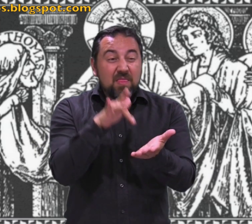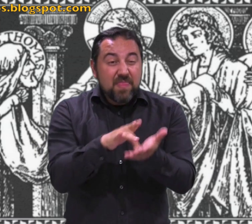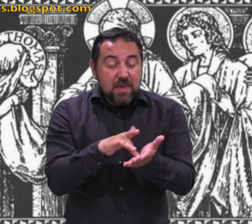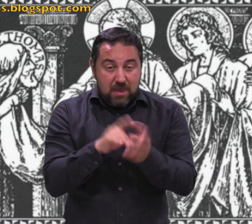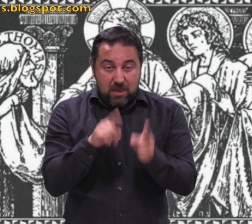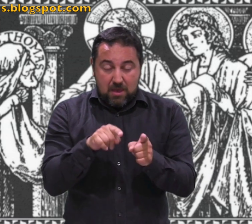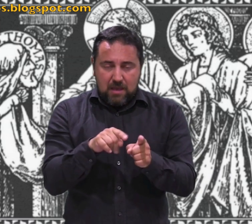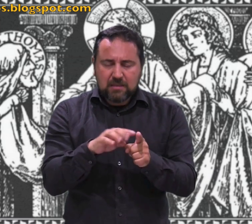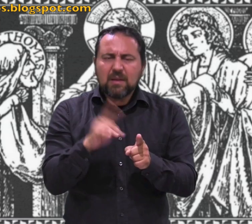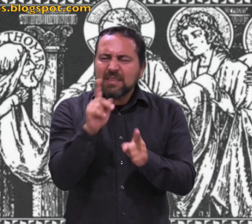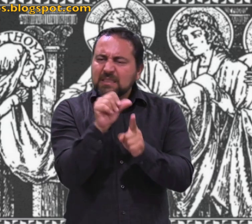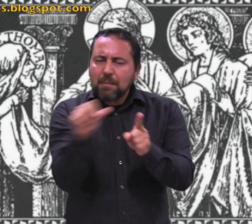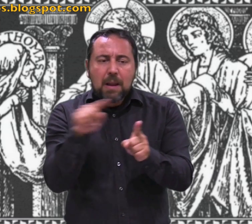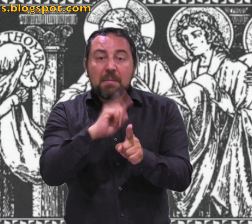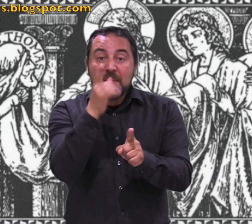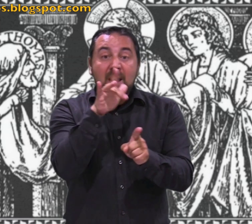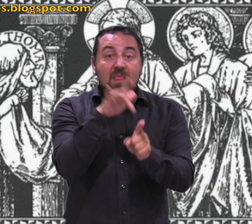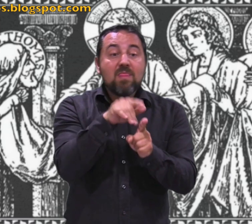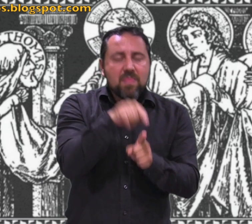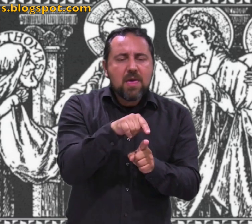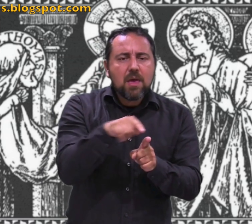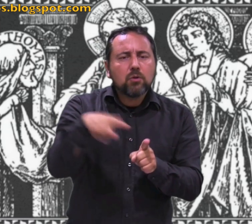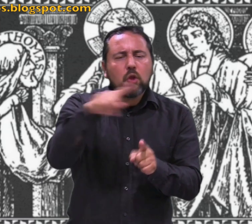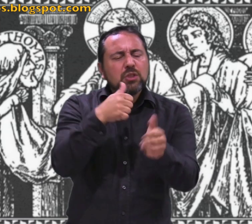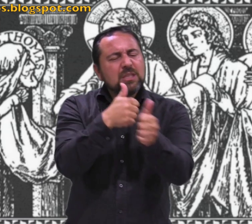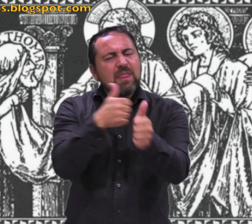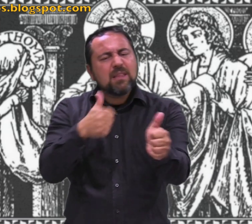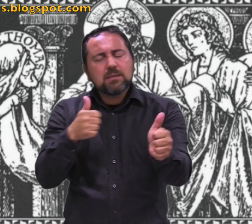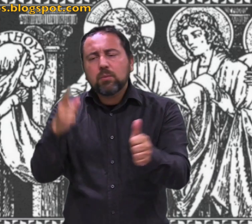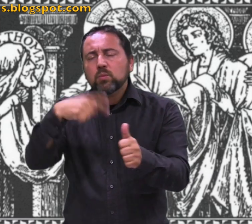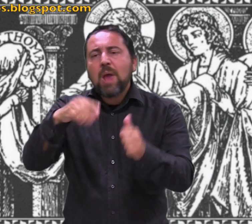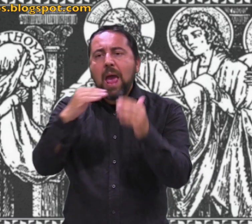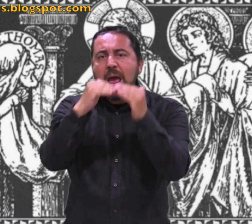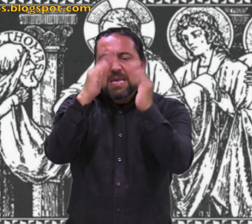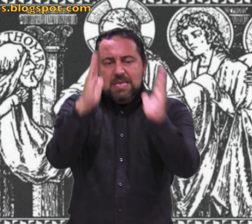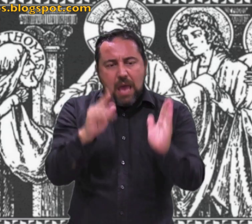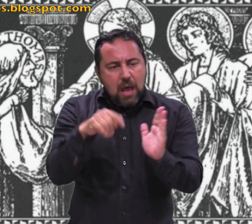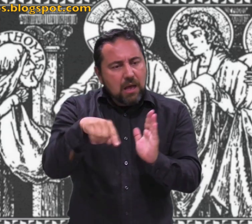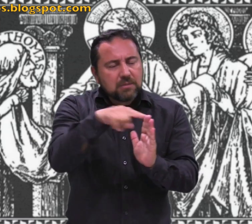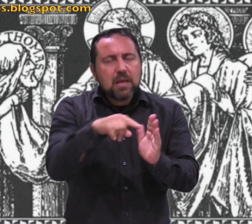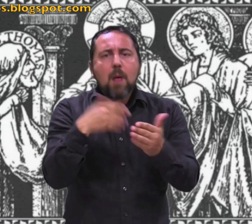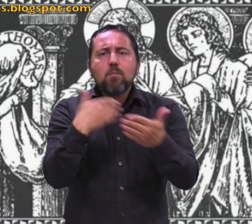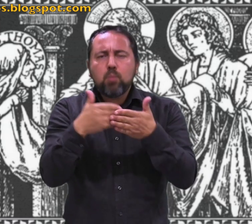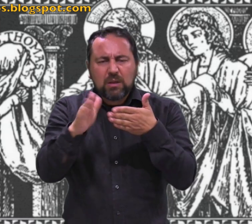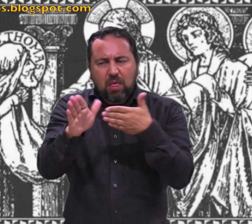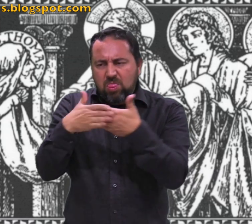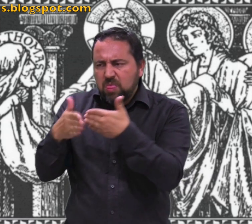Al anochecer de aquel día, el primero de la semana, estaban los